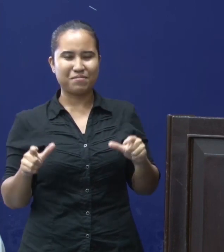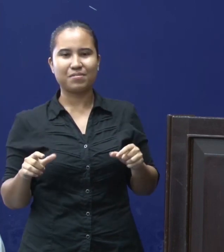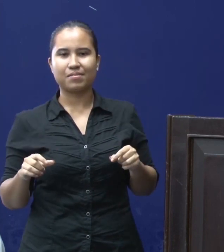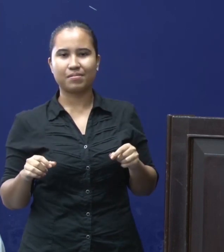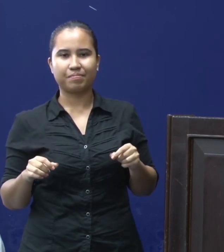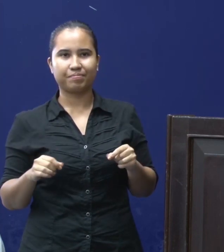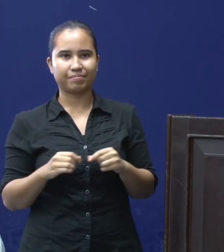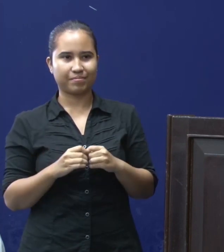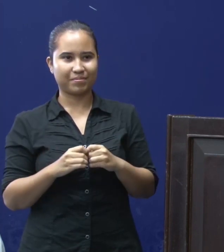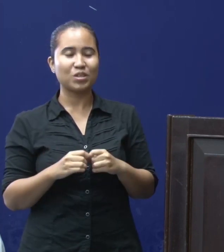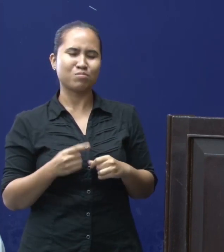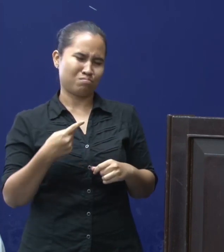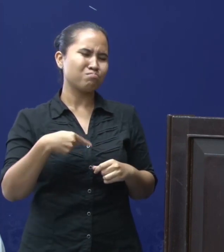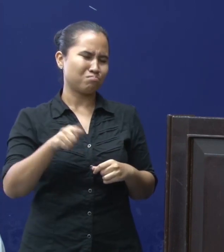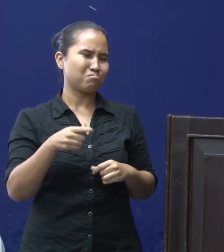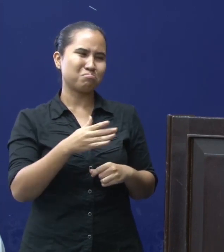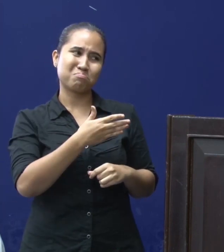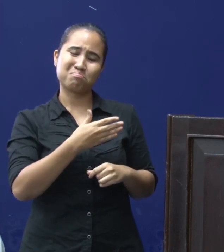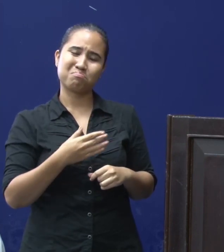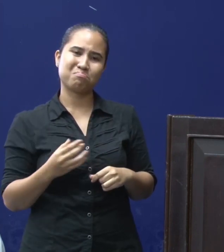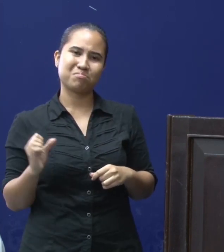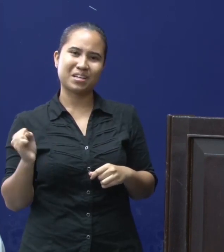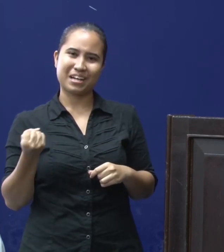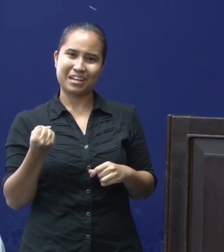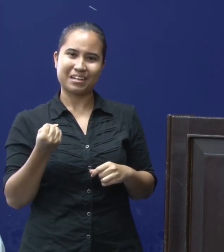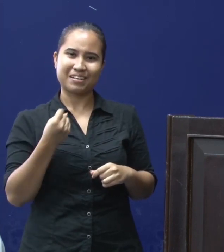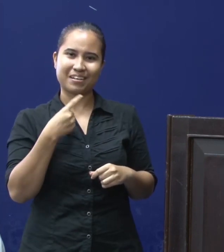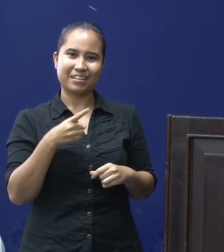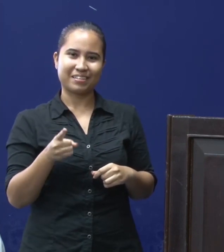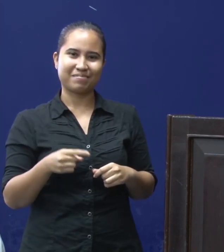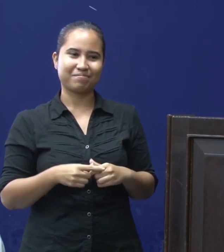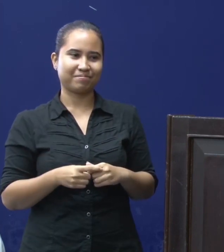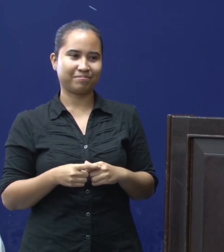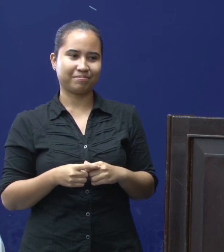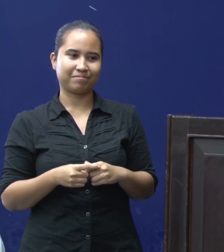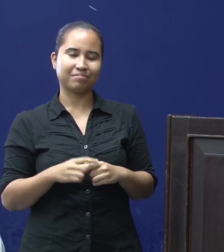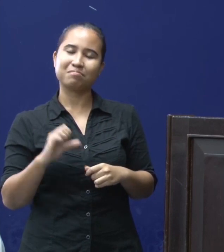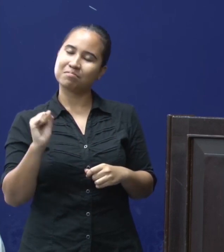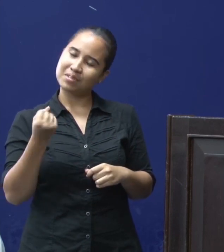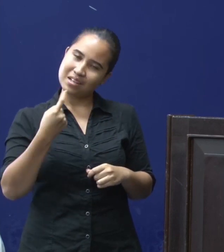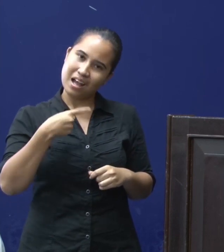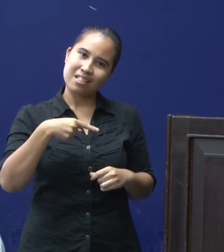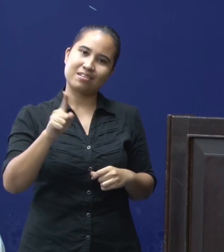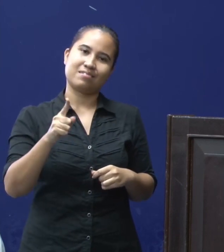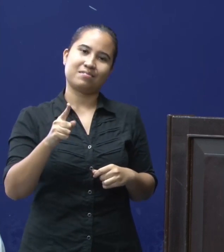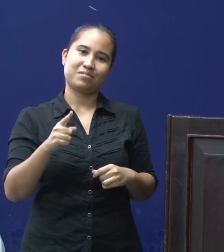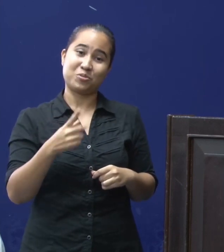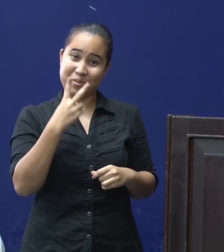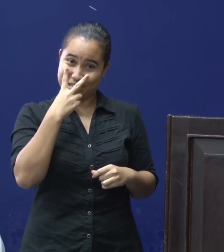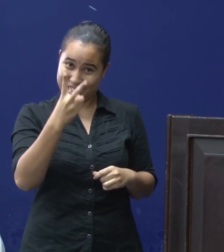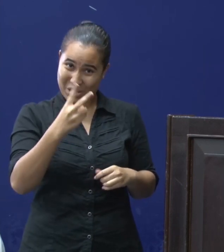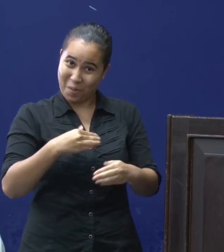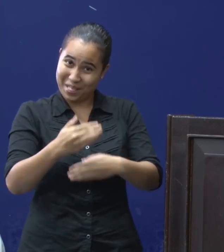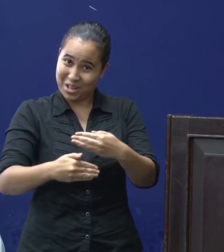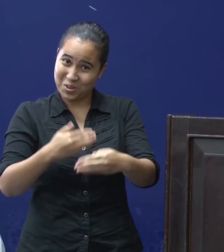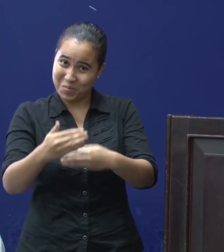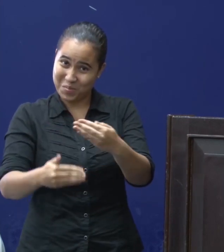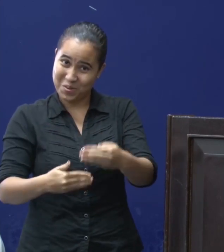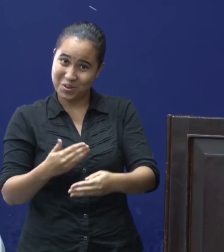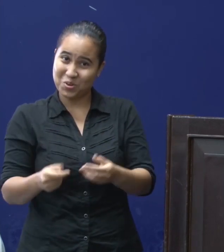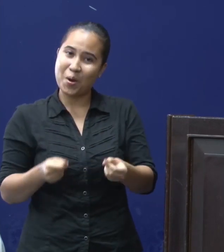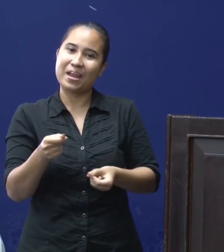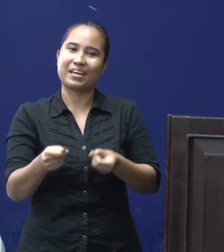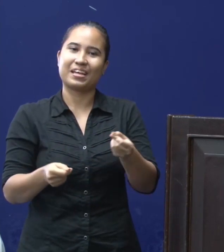Hoor je tequila party? Doe het. Toch? Ik zal niet zeggen doe het. Doe het. Je wil zien wat er gaat gebeuren? Doe het.